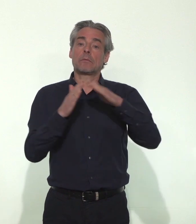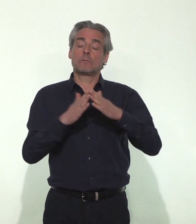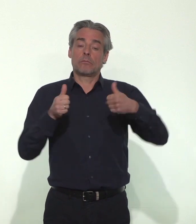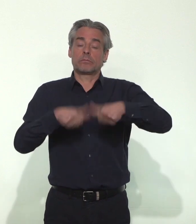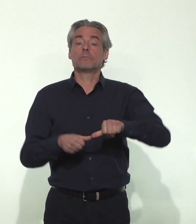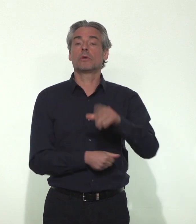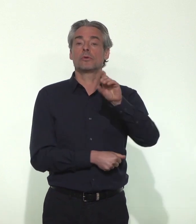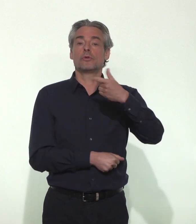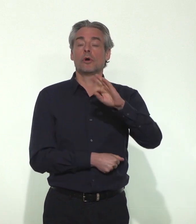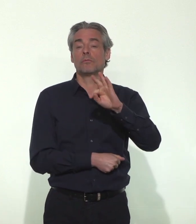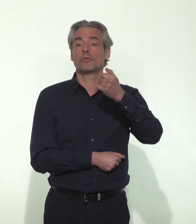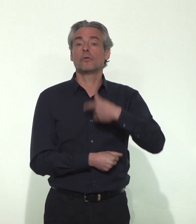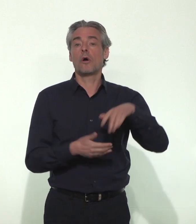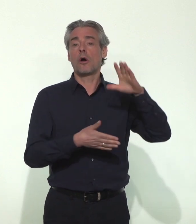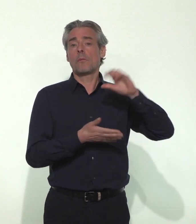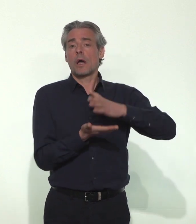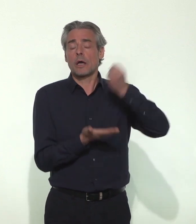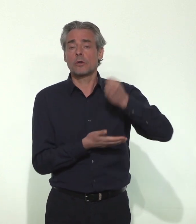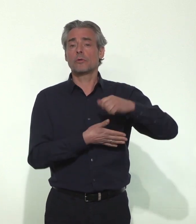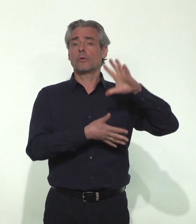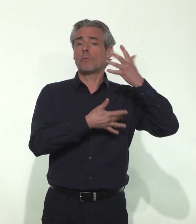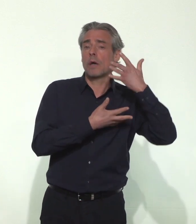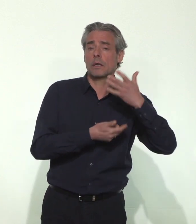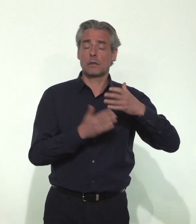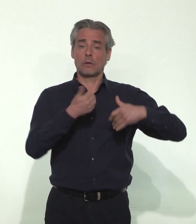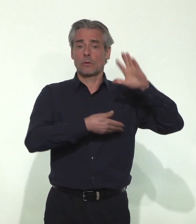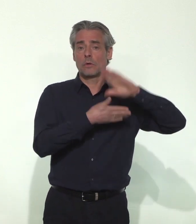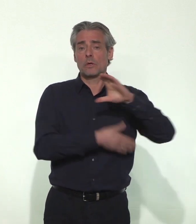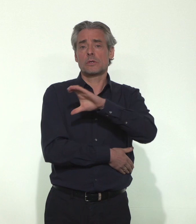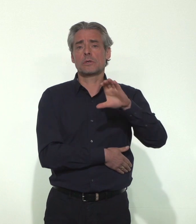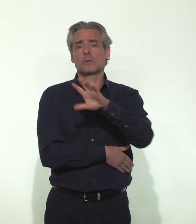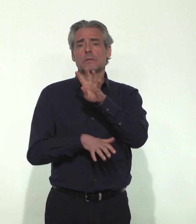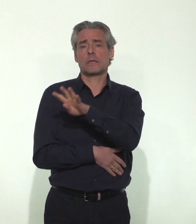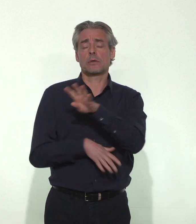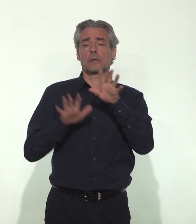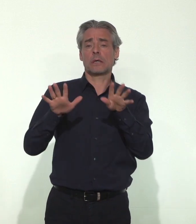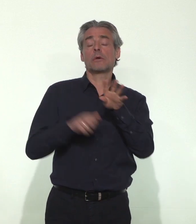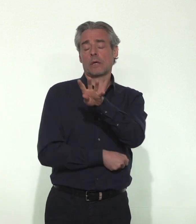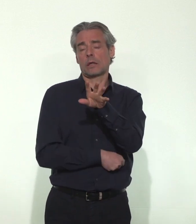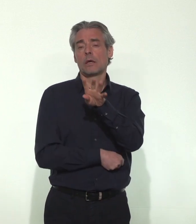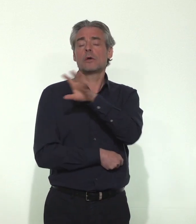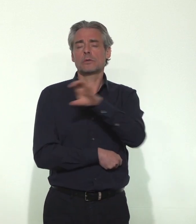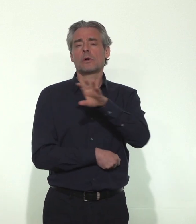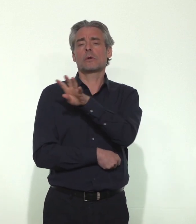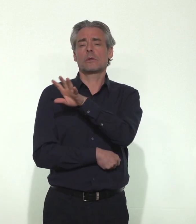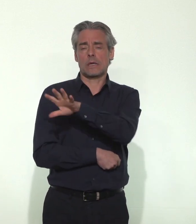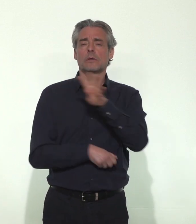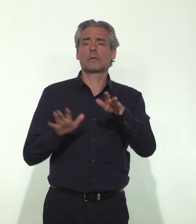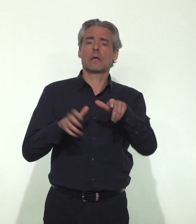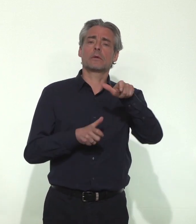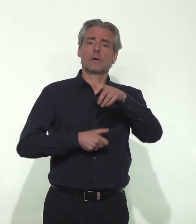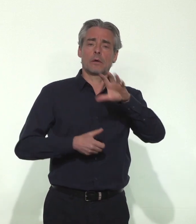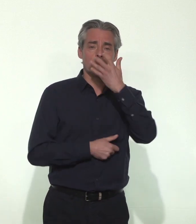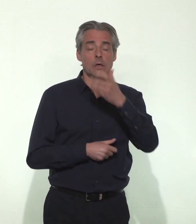Martinique et la Guadeloupe, on relève 154 hospitalisations dont 31 en réanimation, 31 retours à domicile,